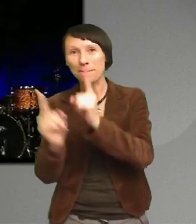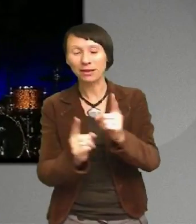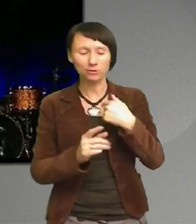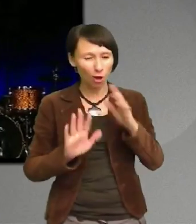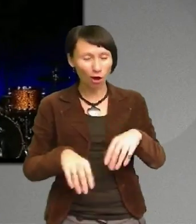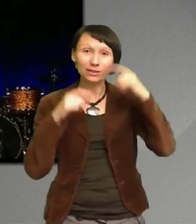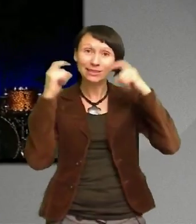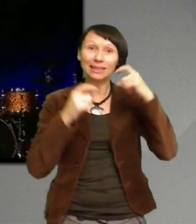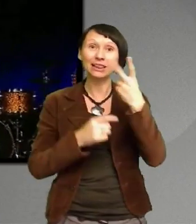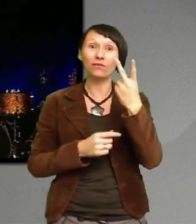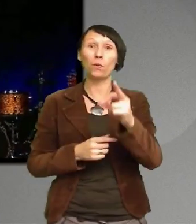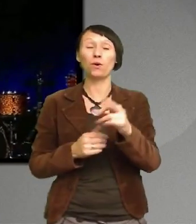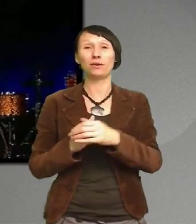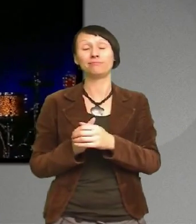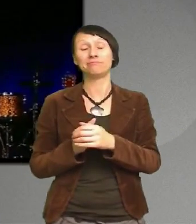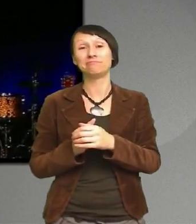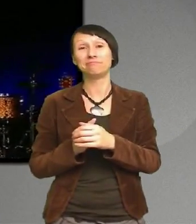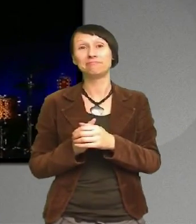säga hårt arbete Hade ett effekt